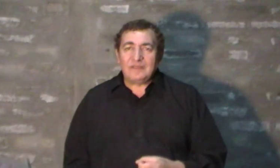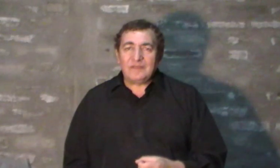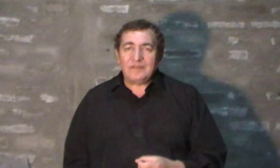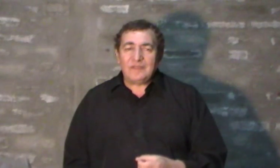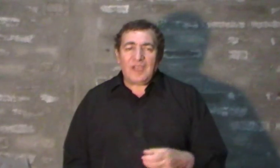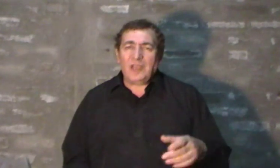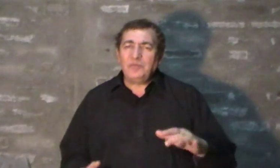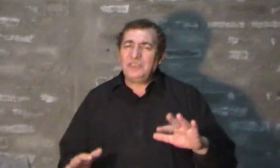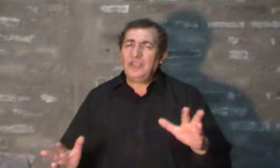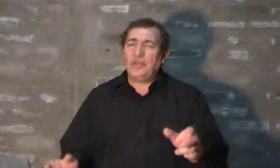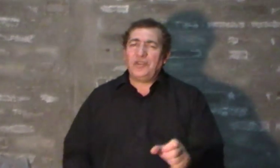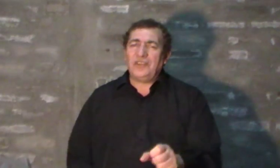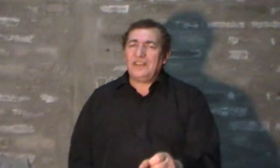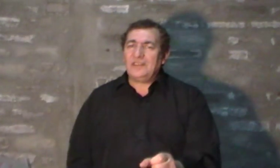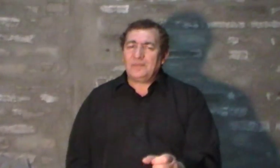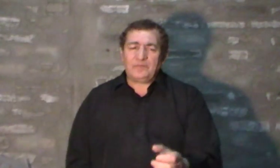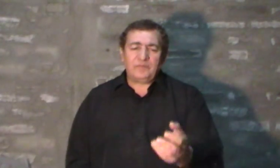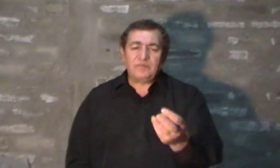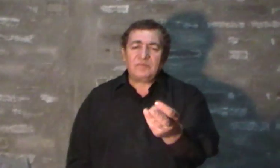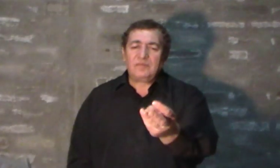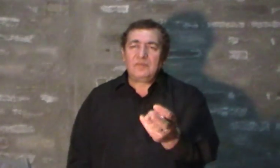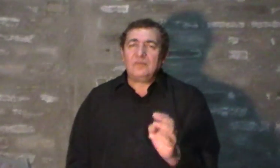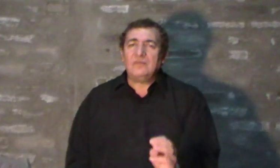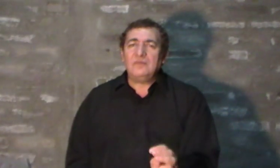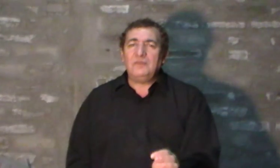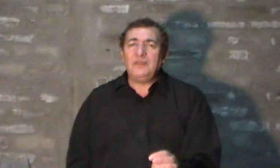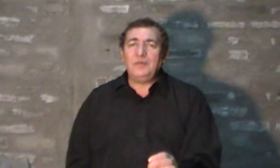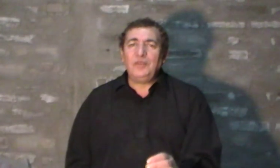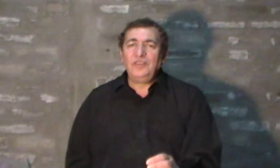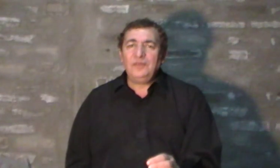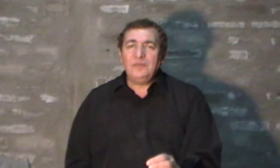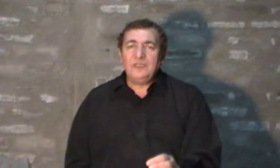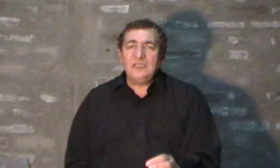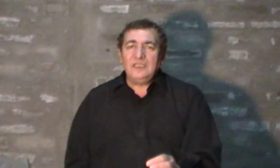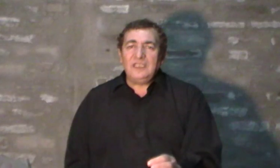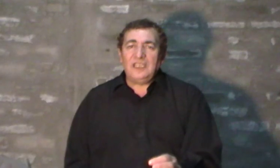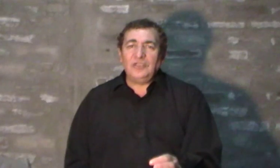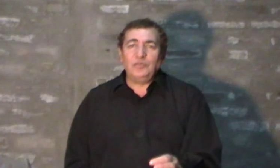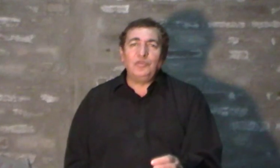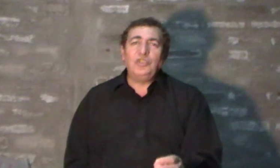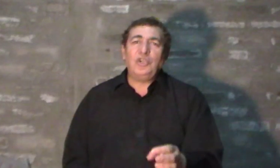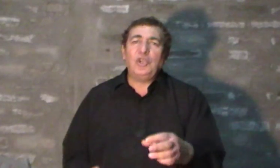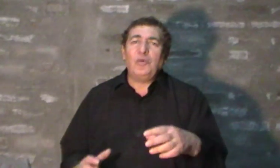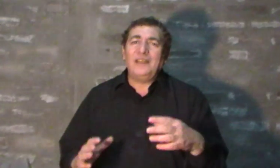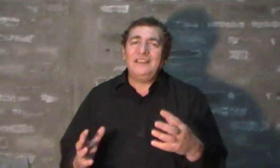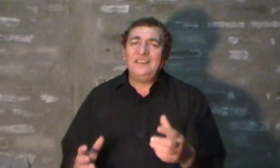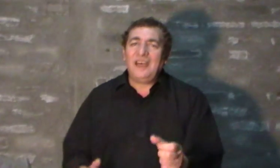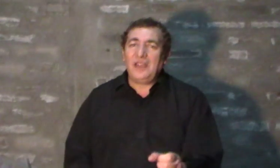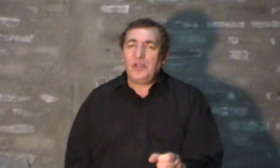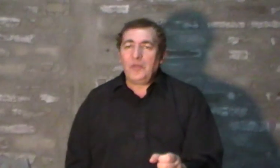Hay muchas cosas. Vivimos en un mundo globalizado,